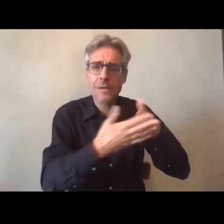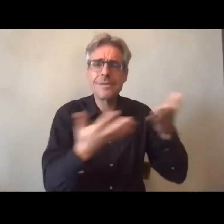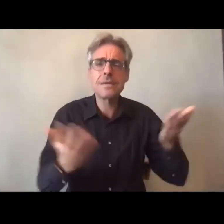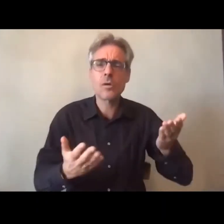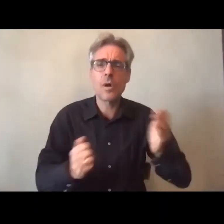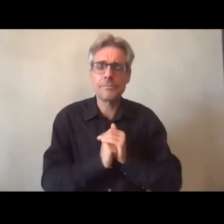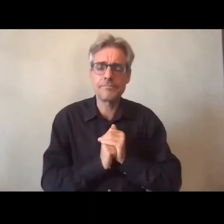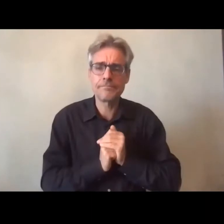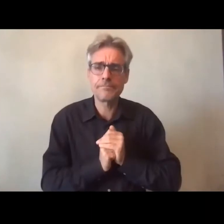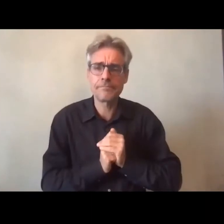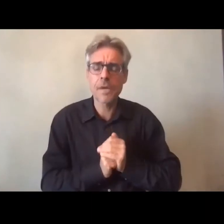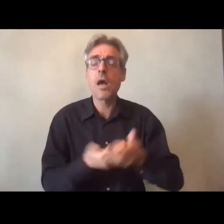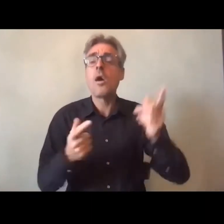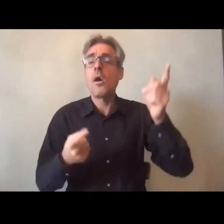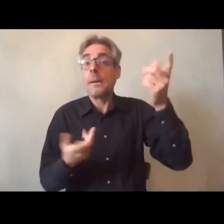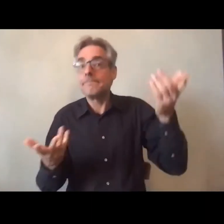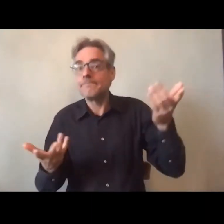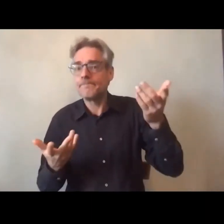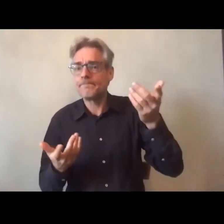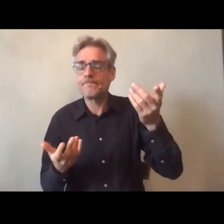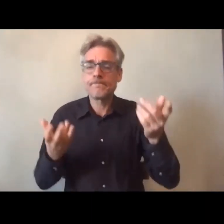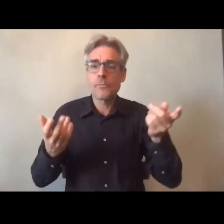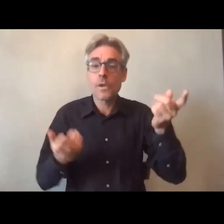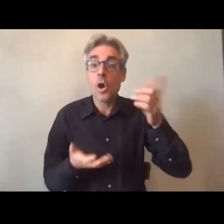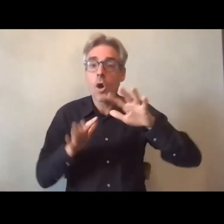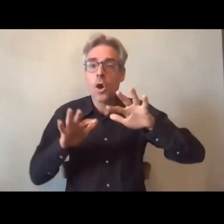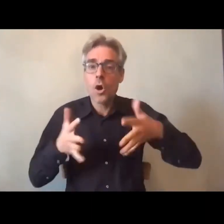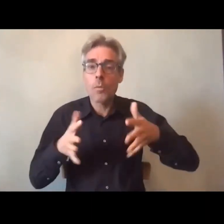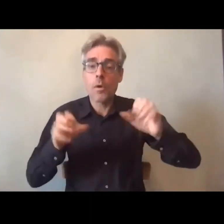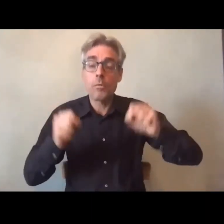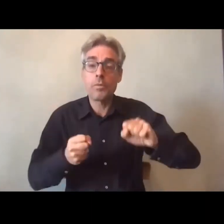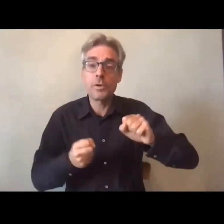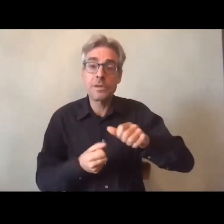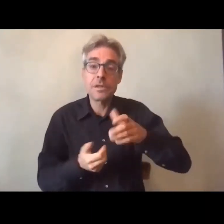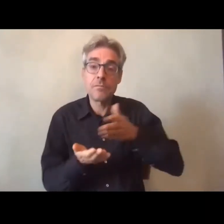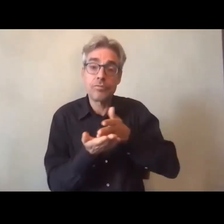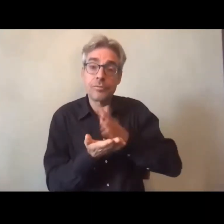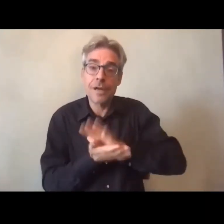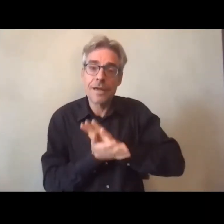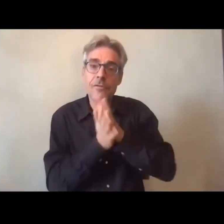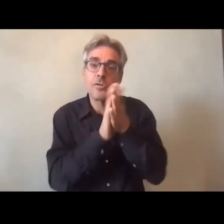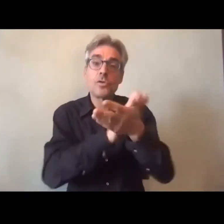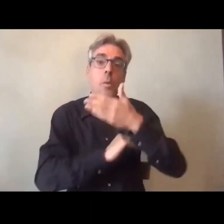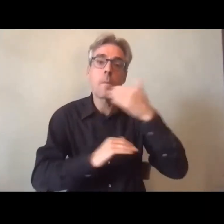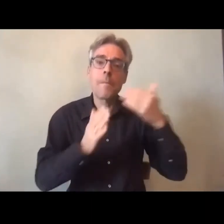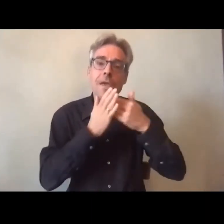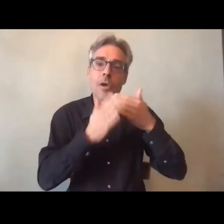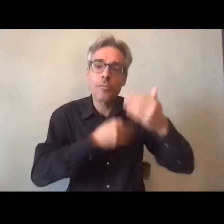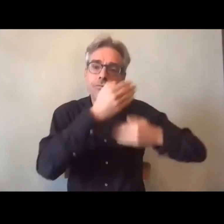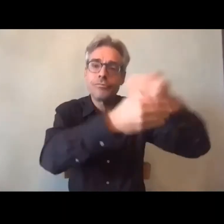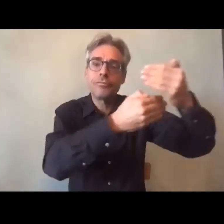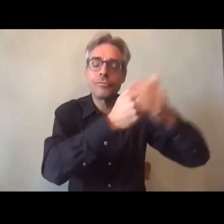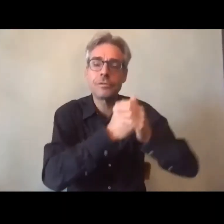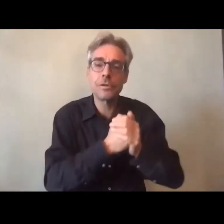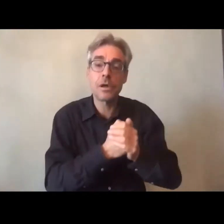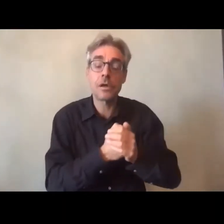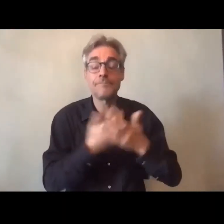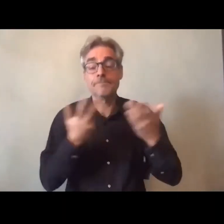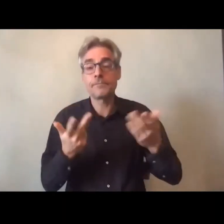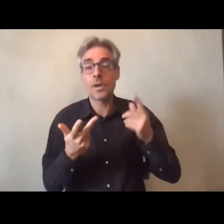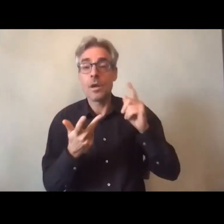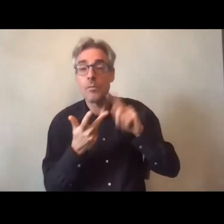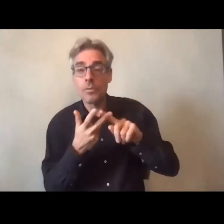également les sources d'amélioration les voies d'amélioration et trouver identifier parce qu